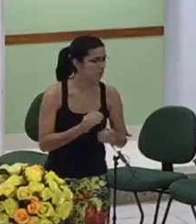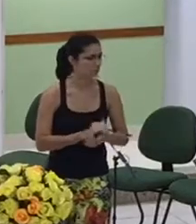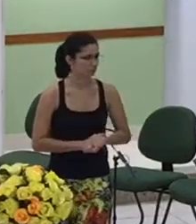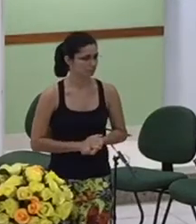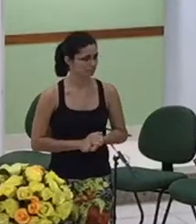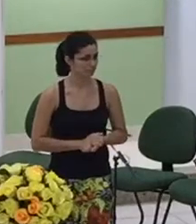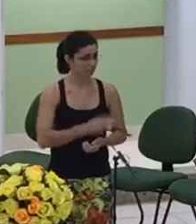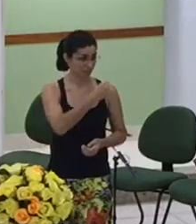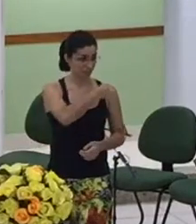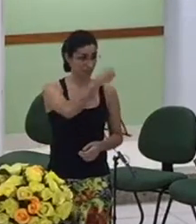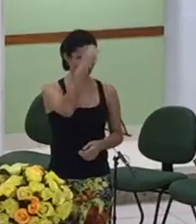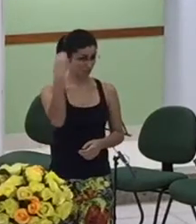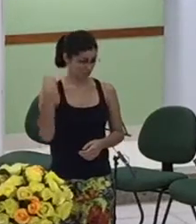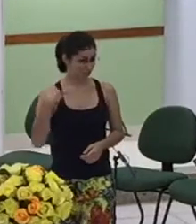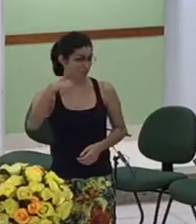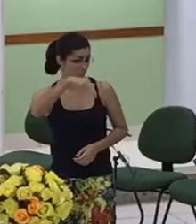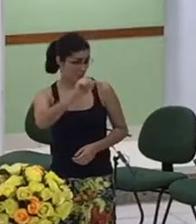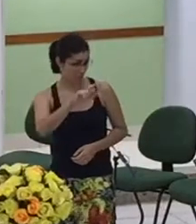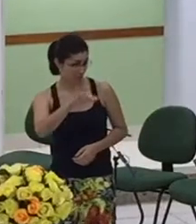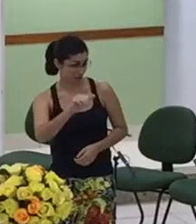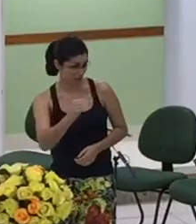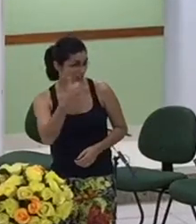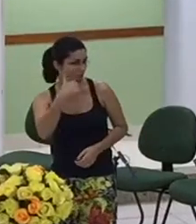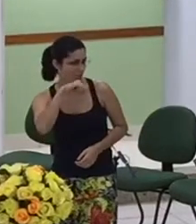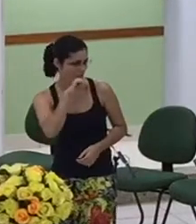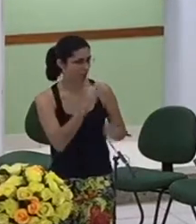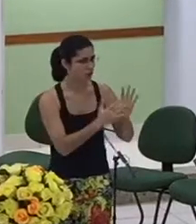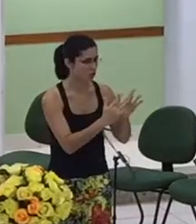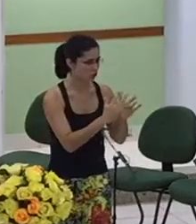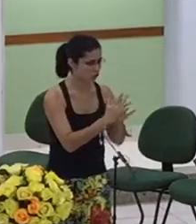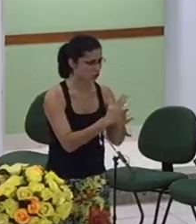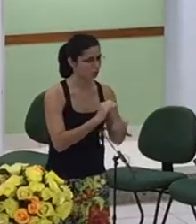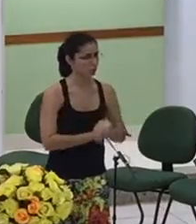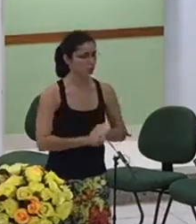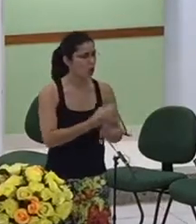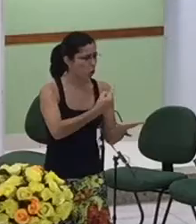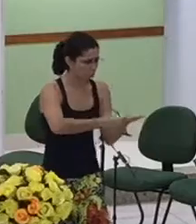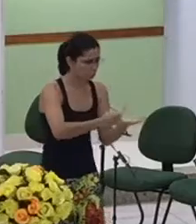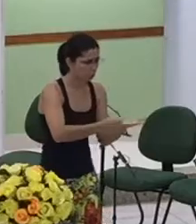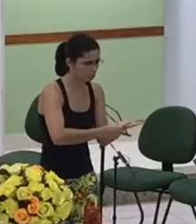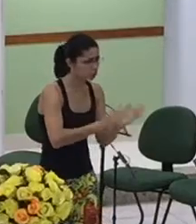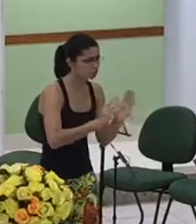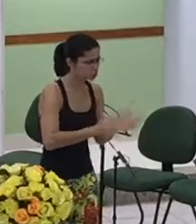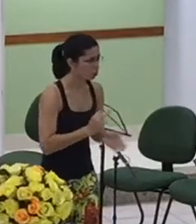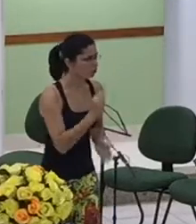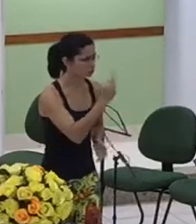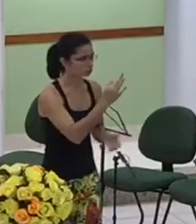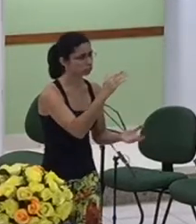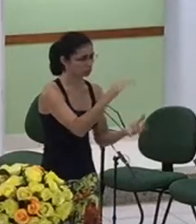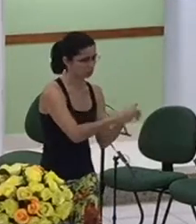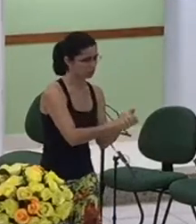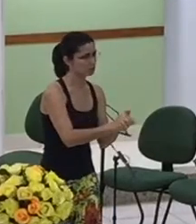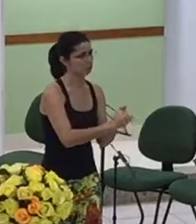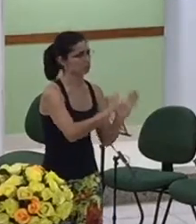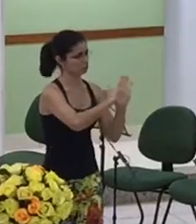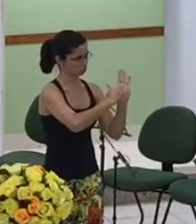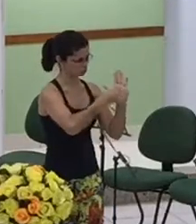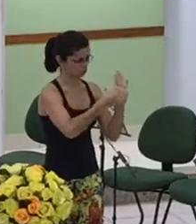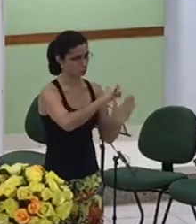Maria sua mãe, esposada com José, sem que tivesse antes coabitado achou-se grávida pelo